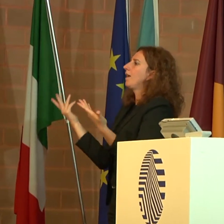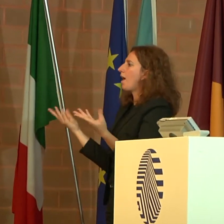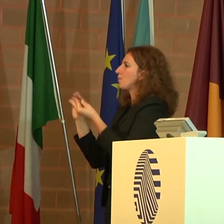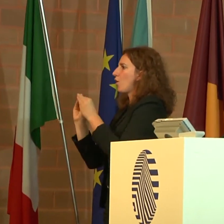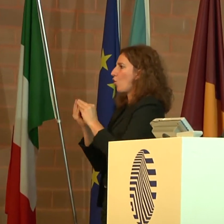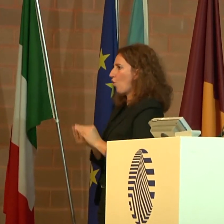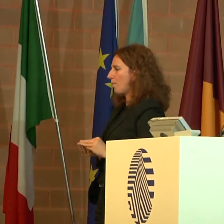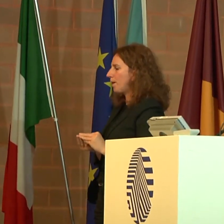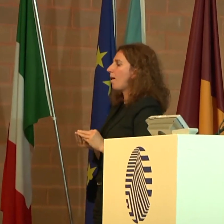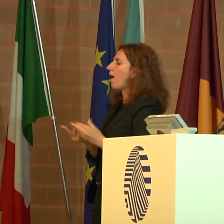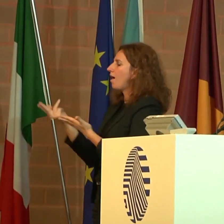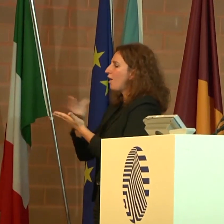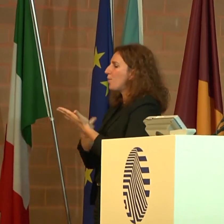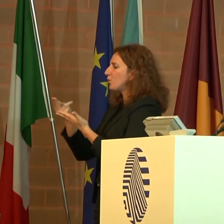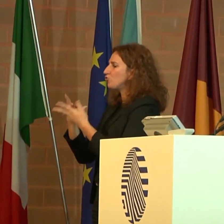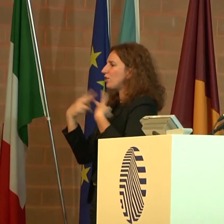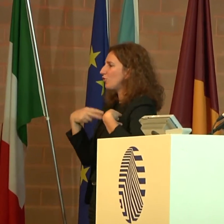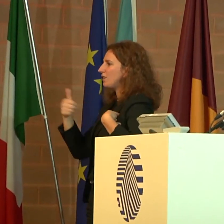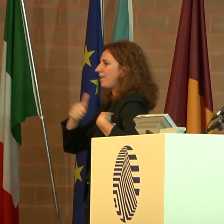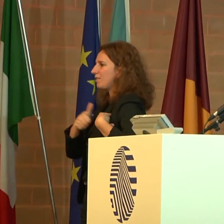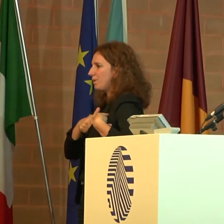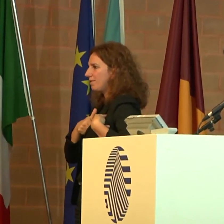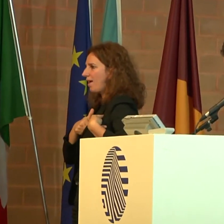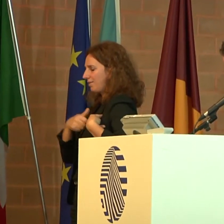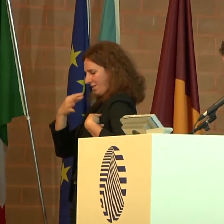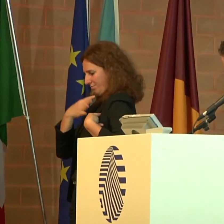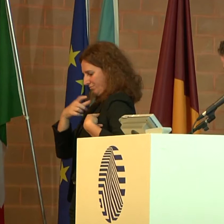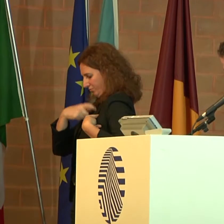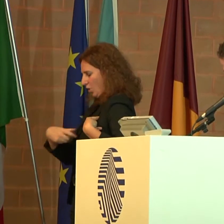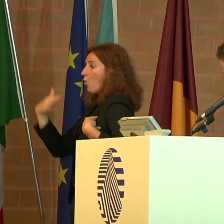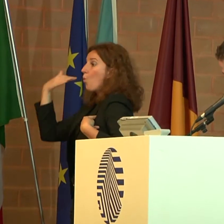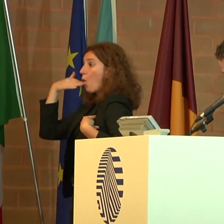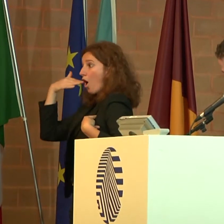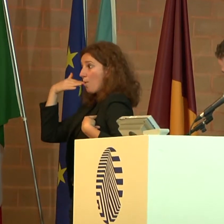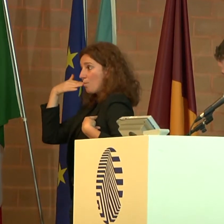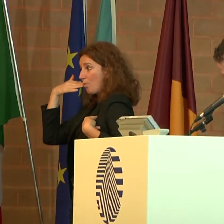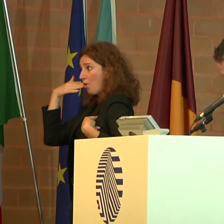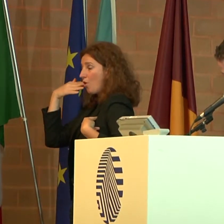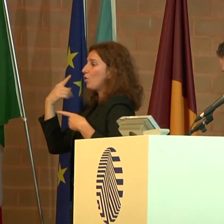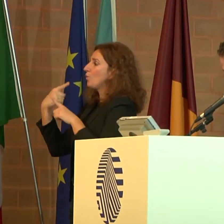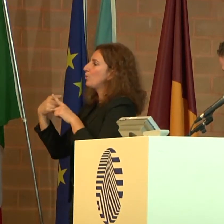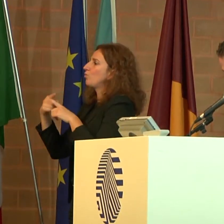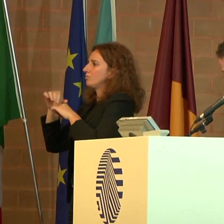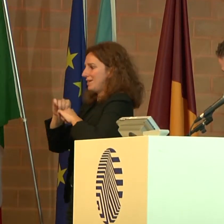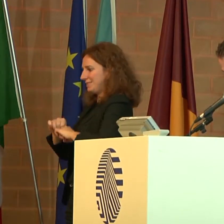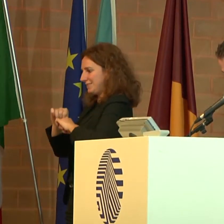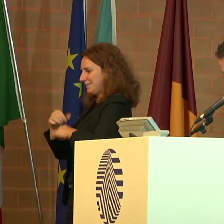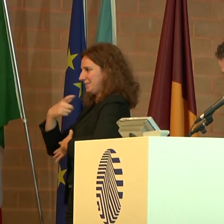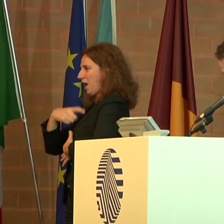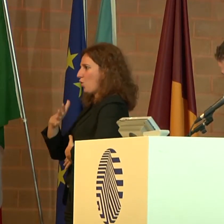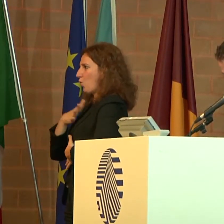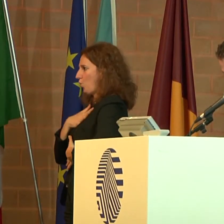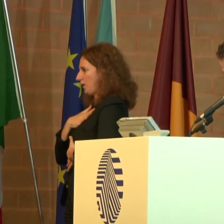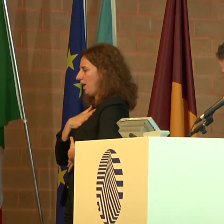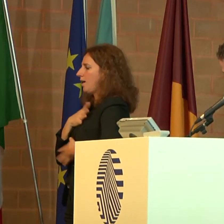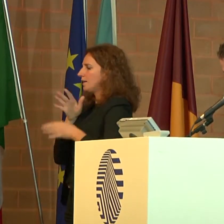indipendente, oltre a essere a misura d'uomo, porterebbe maggior giocamento alla salute della persona interessata e comporterebbe anche